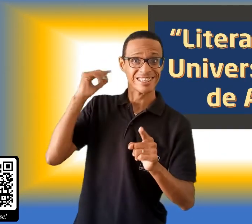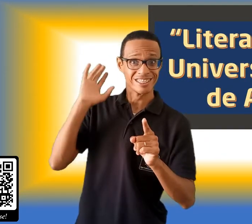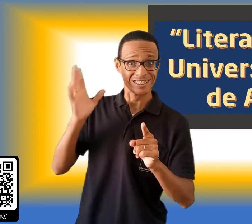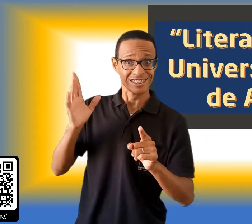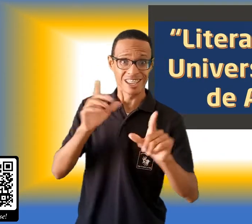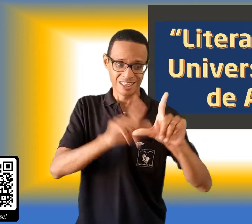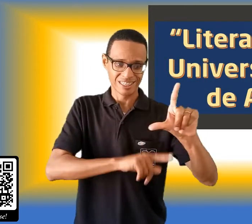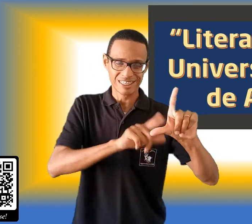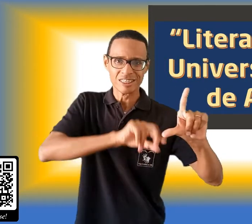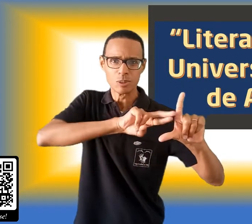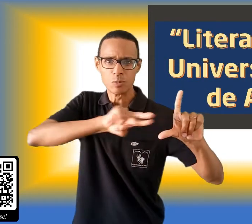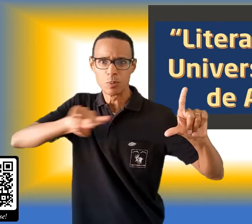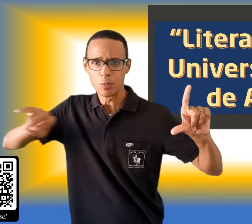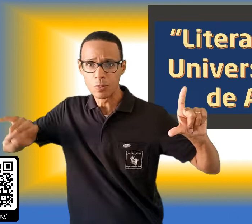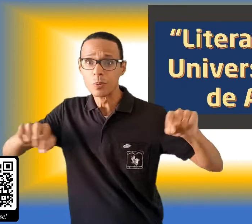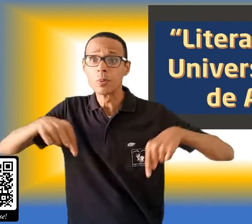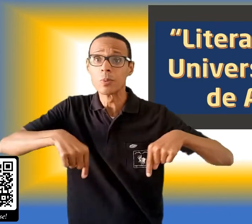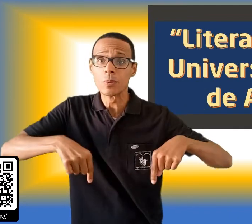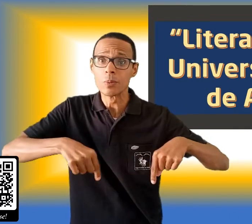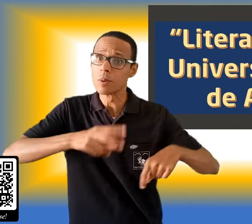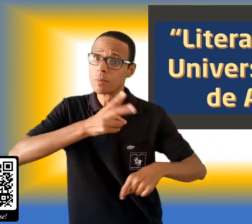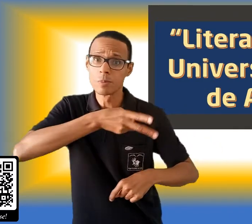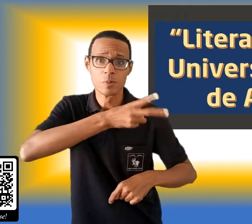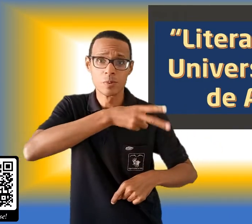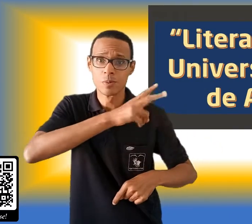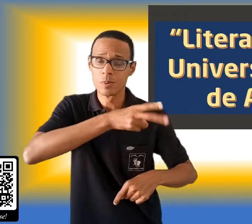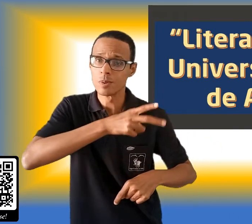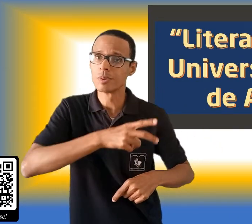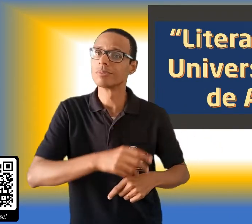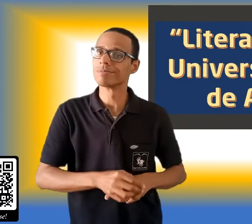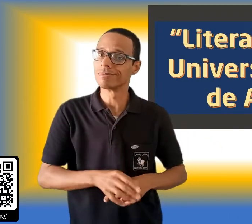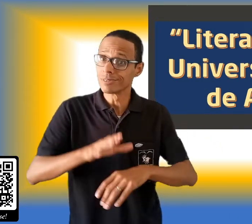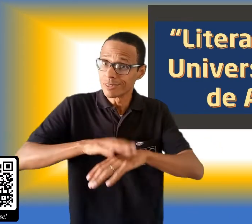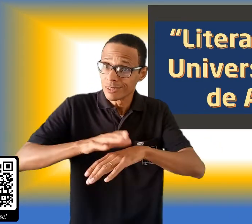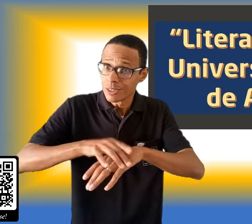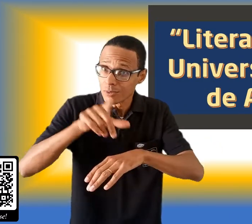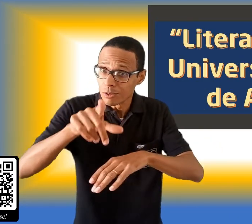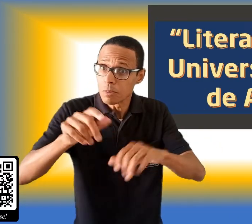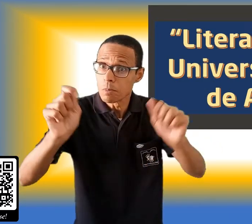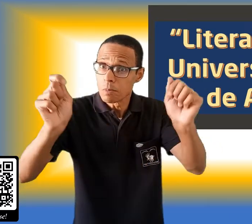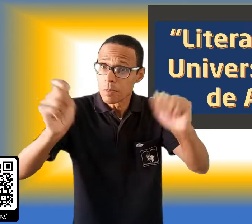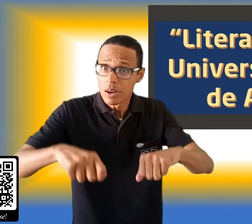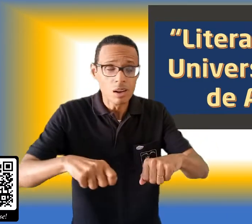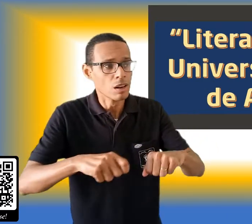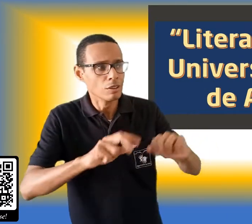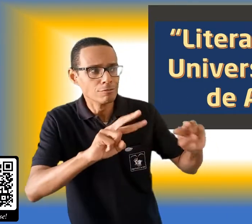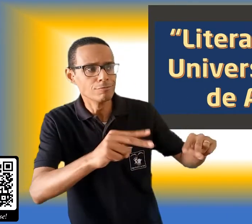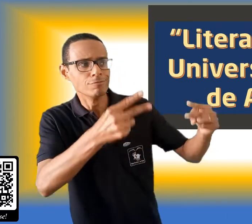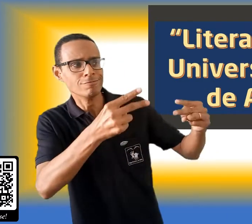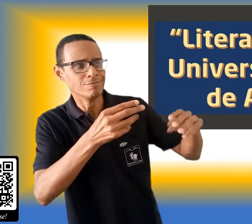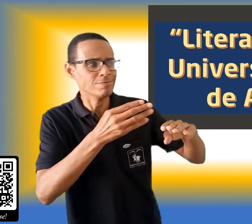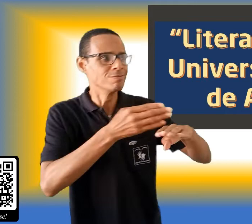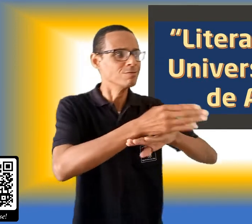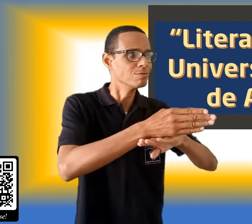apresentei, esta não será diferente. Você ainda vai encontrar alguns títulos para download